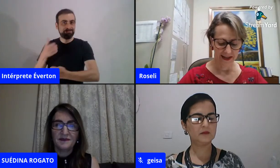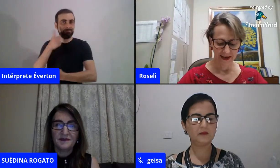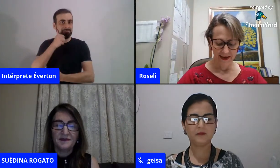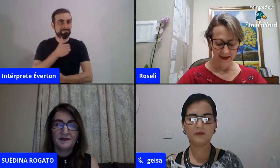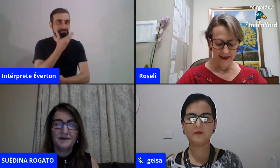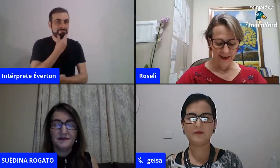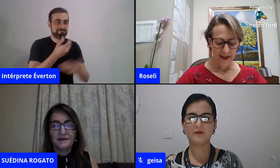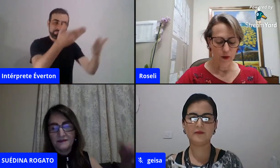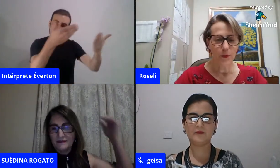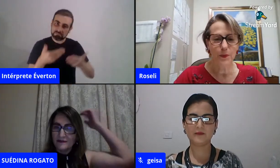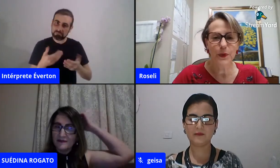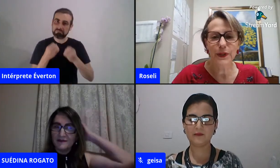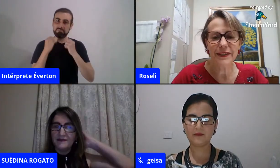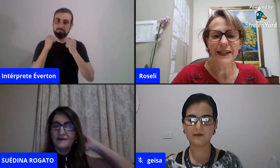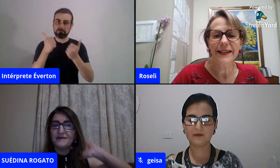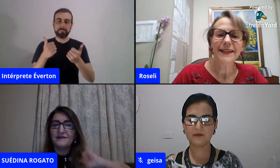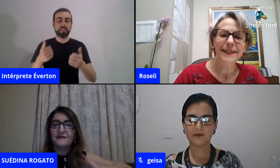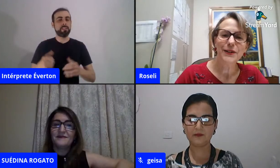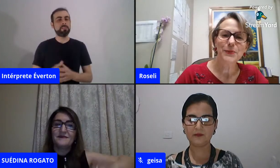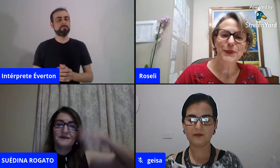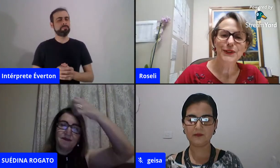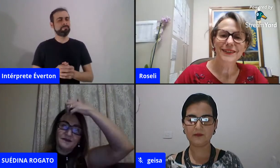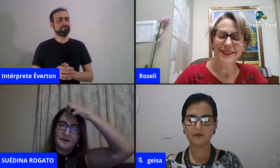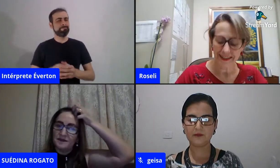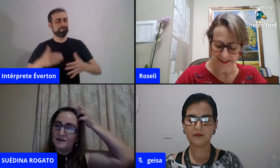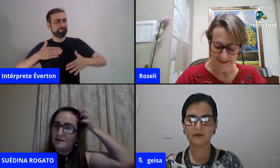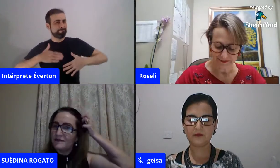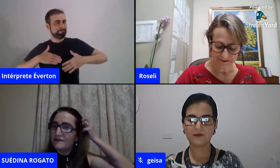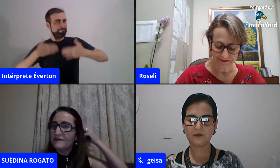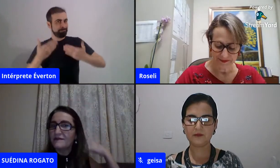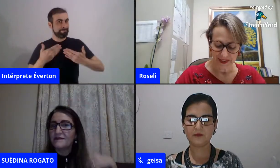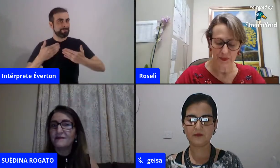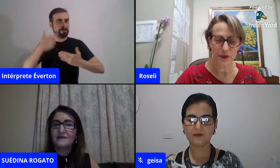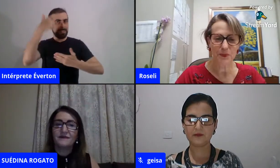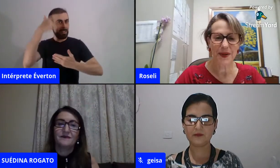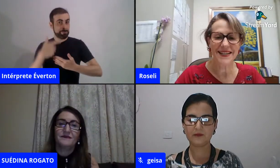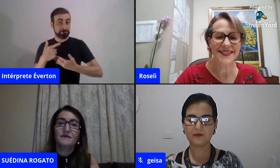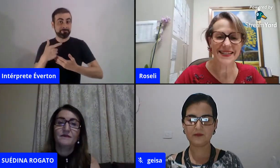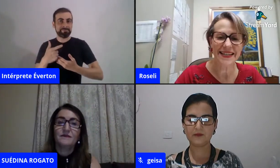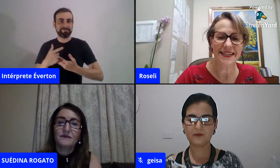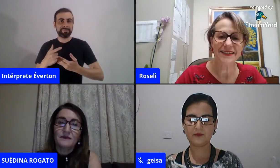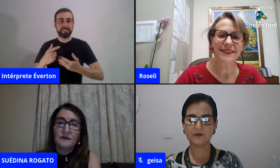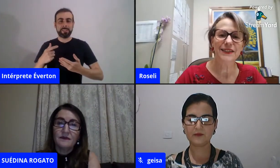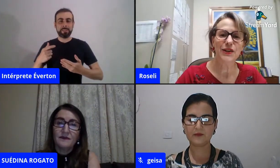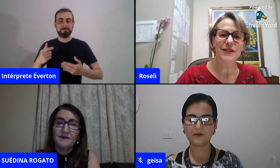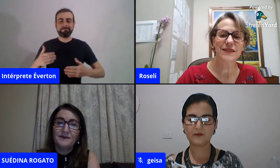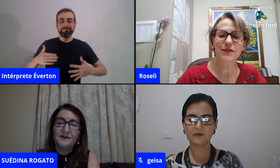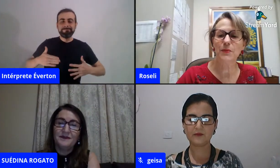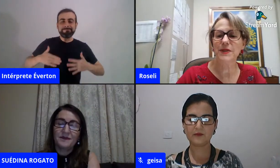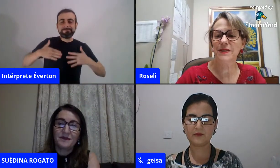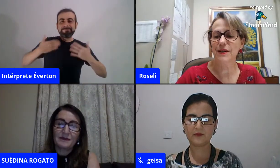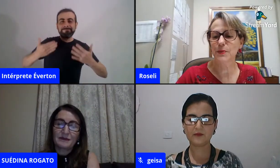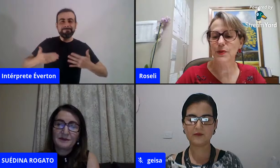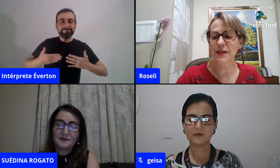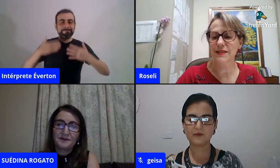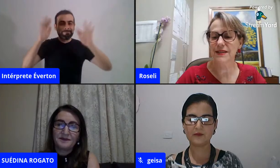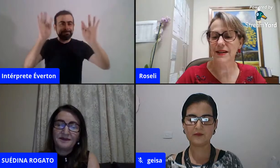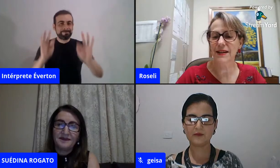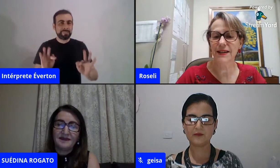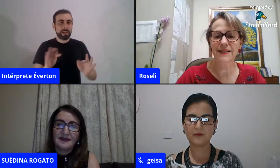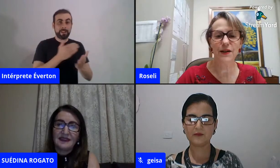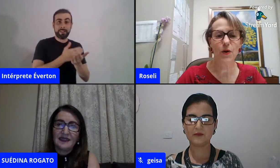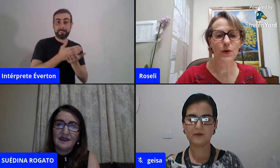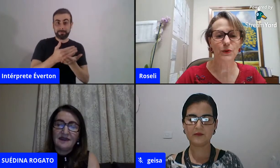É com muita alegria, com muito prazer que nós começamos